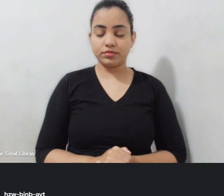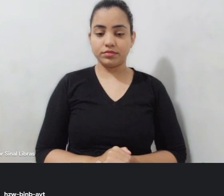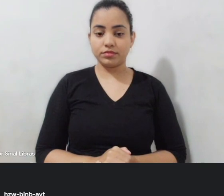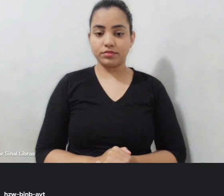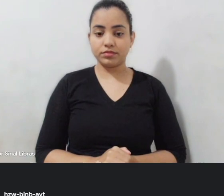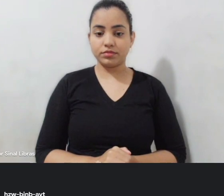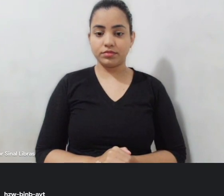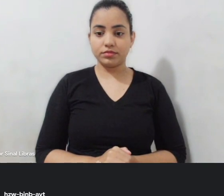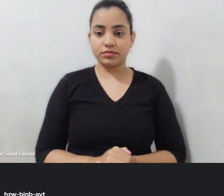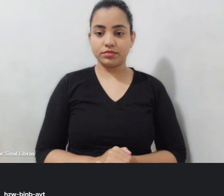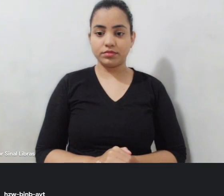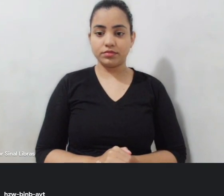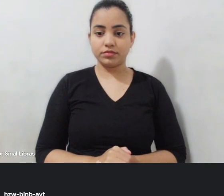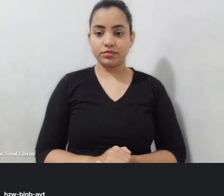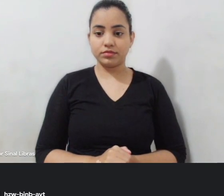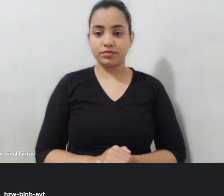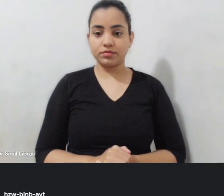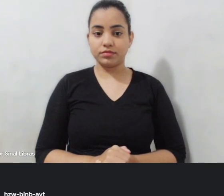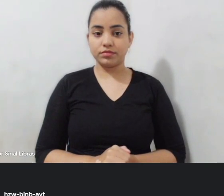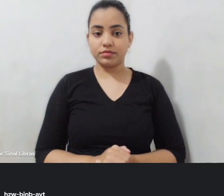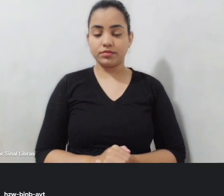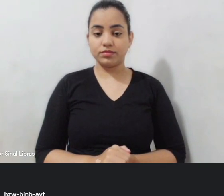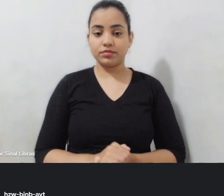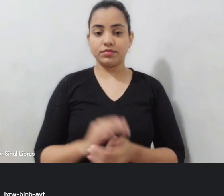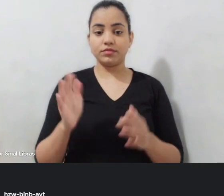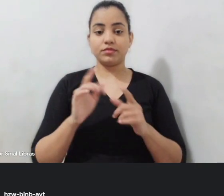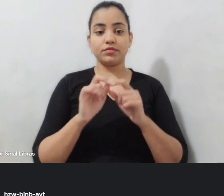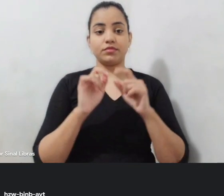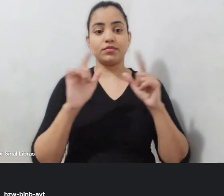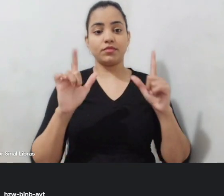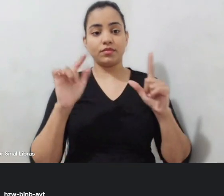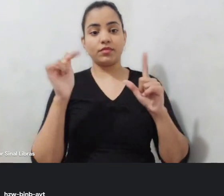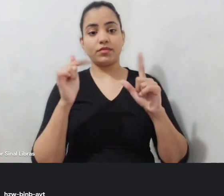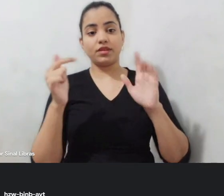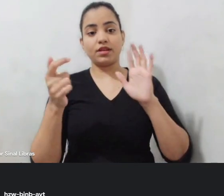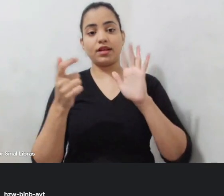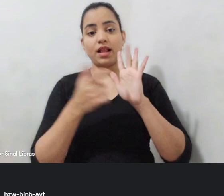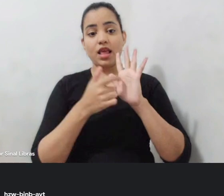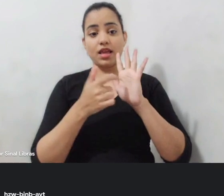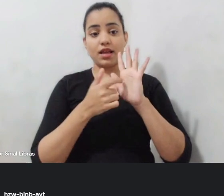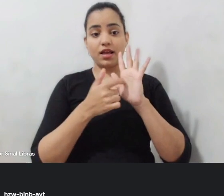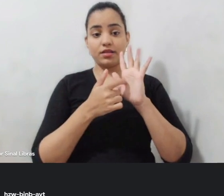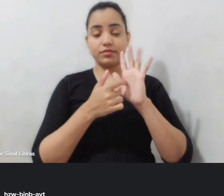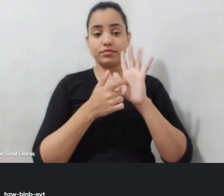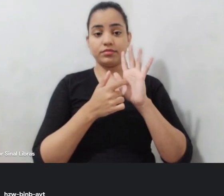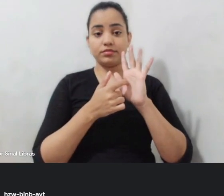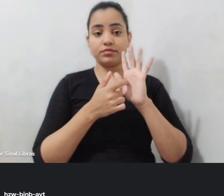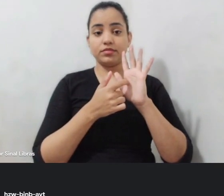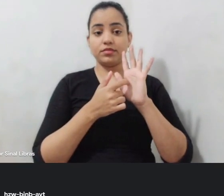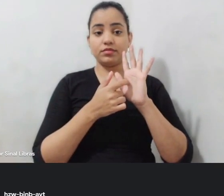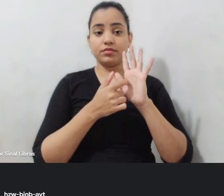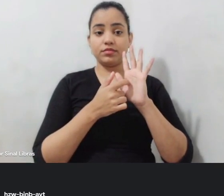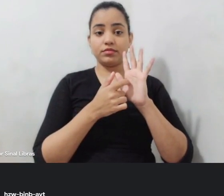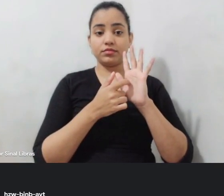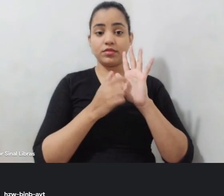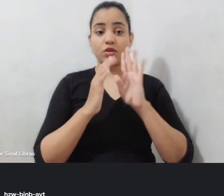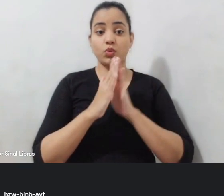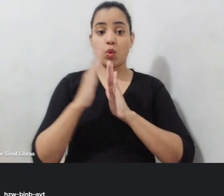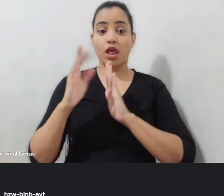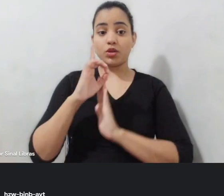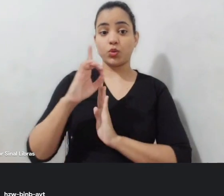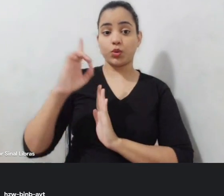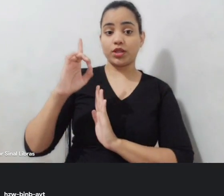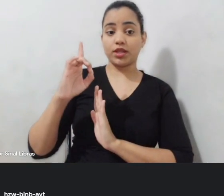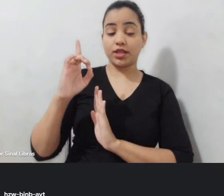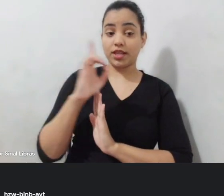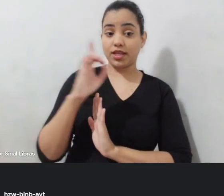Oi. O Jéssica vai abrir essa página e você vai clicar no canto superior no ícone do bonequinho primeiro para fazer